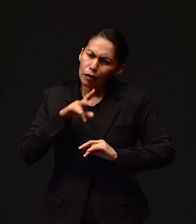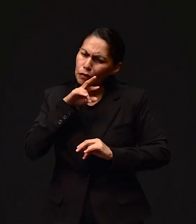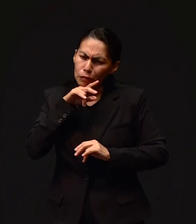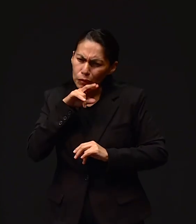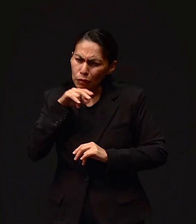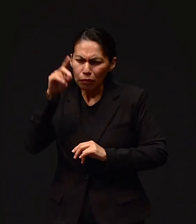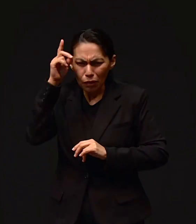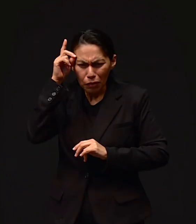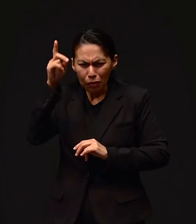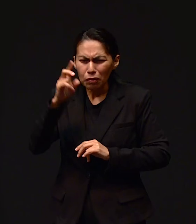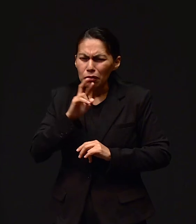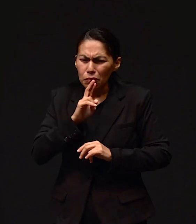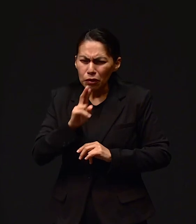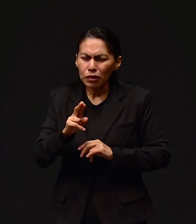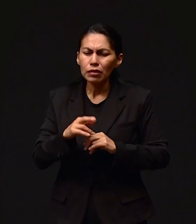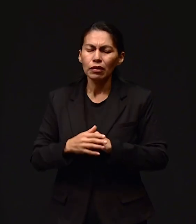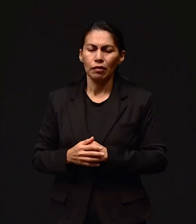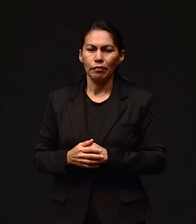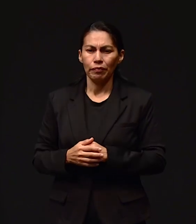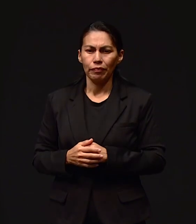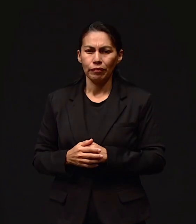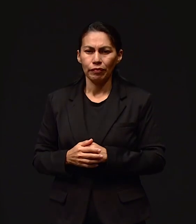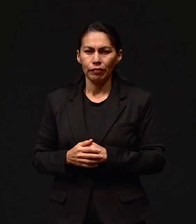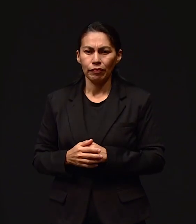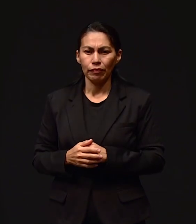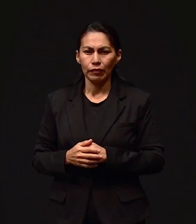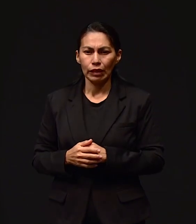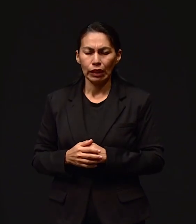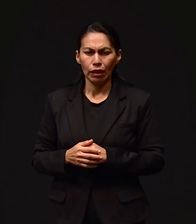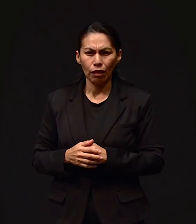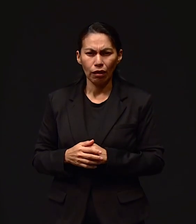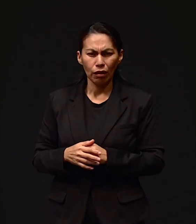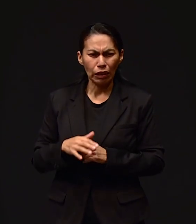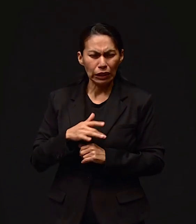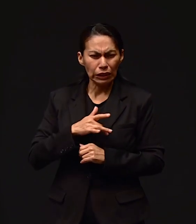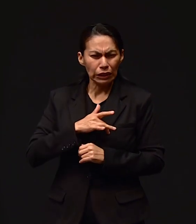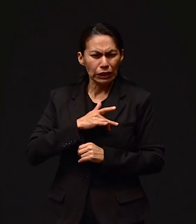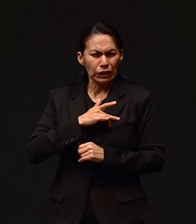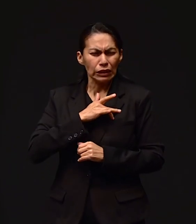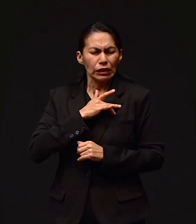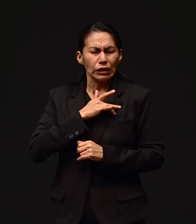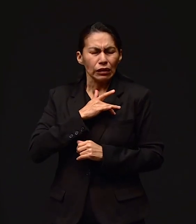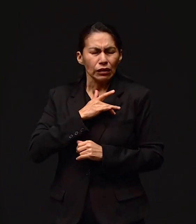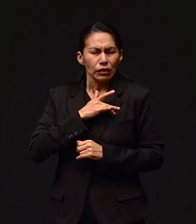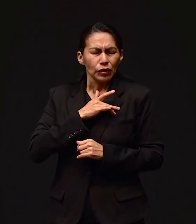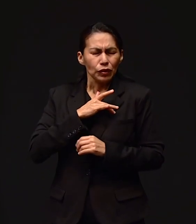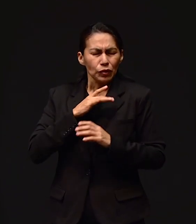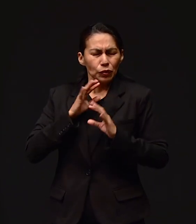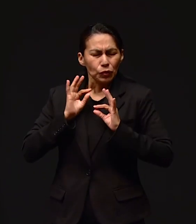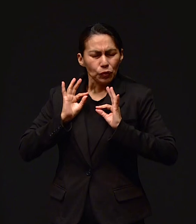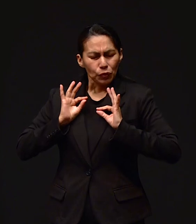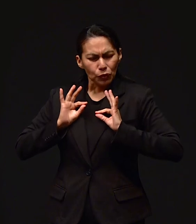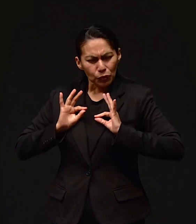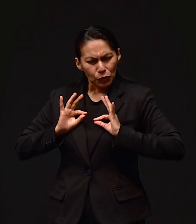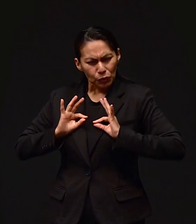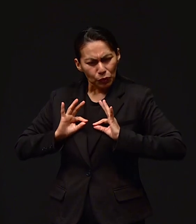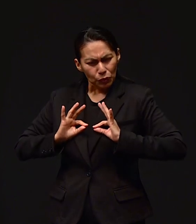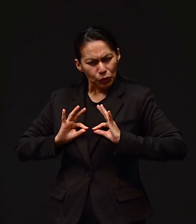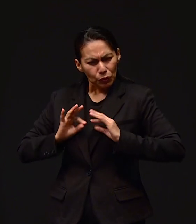solución. Amén, amén. Le dije, y viera que esas palabras me consolaron,